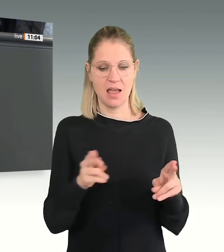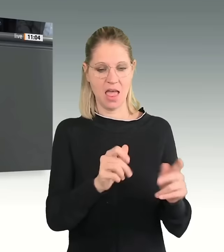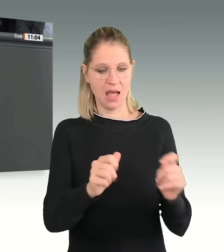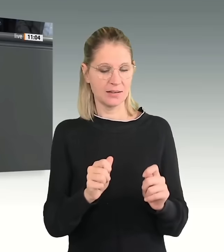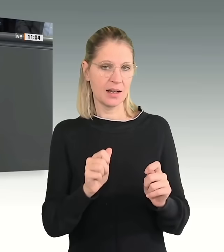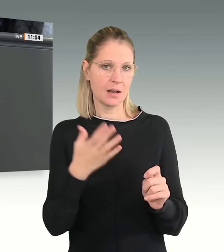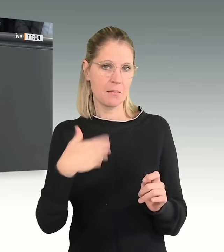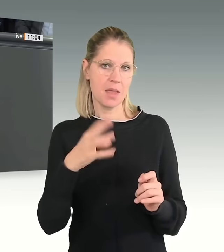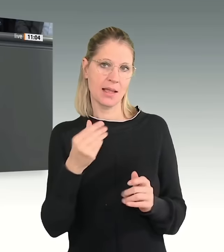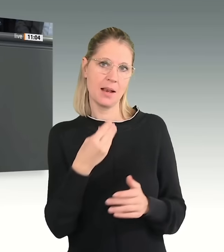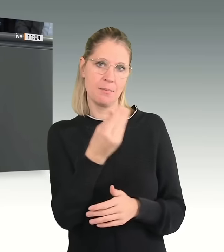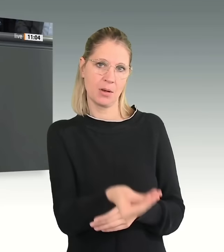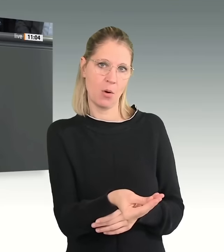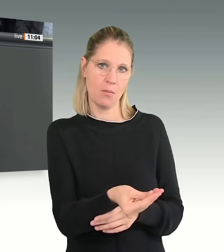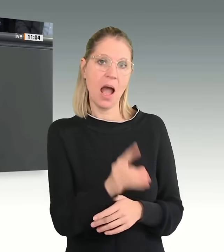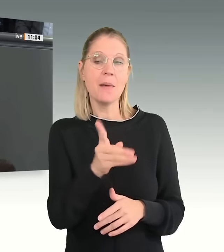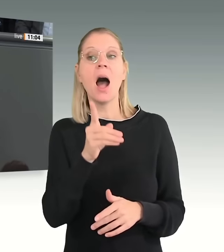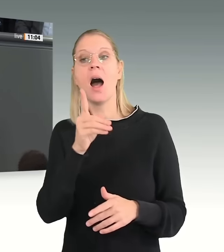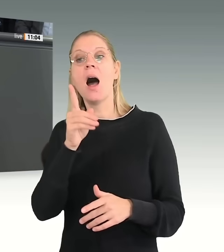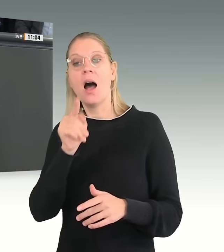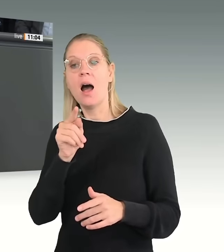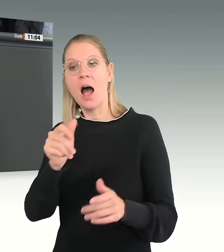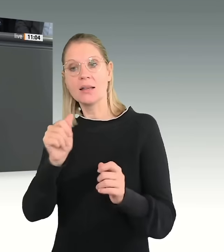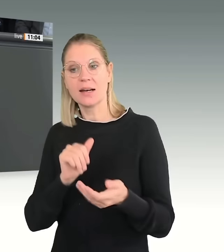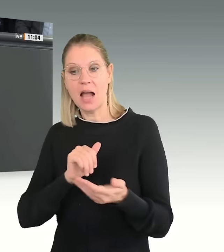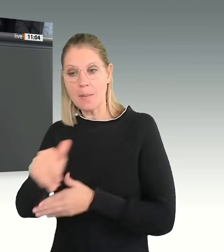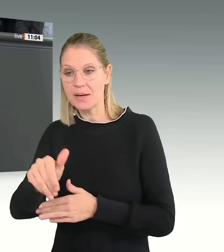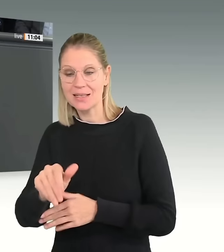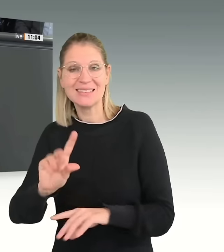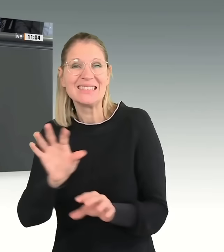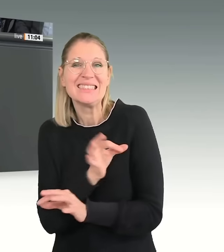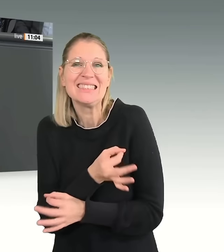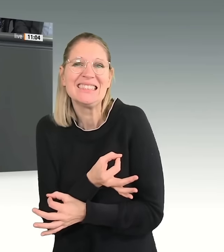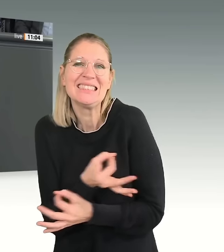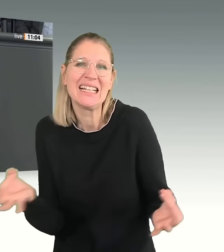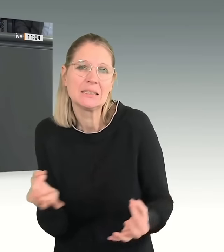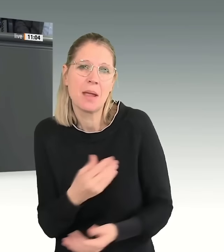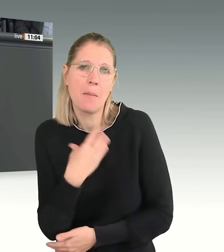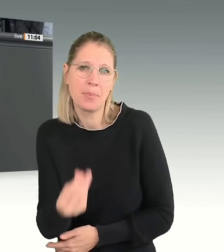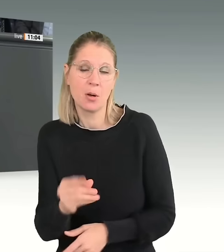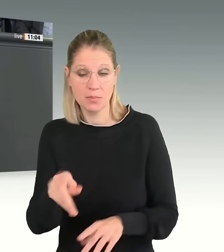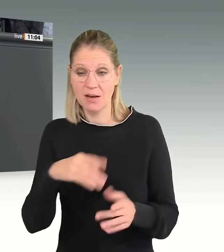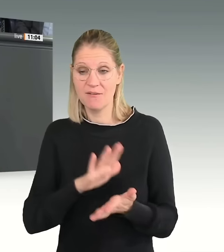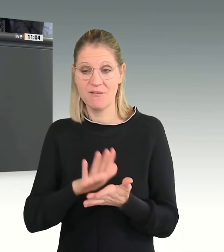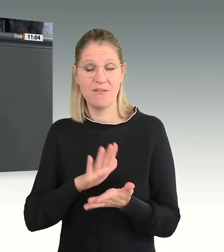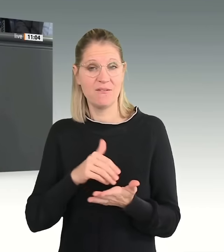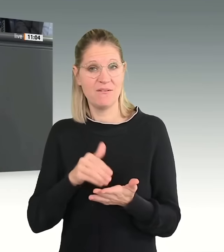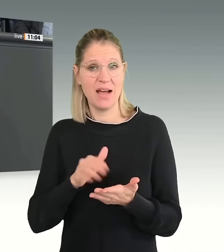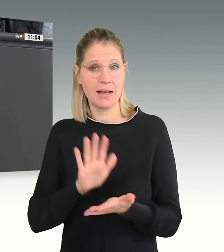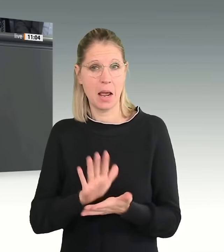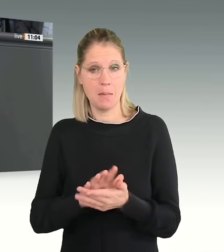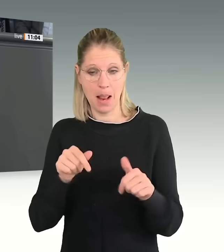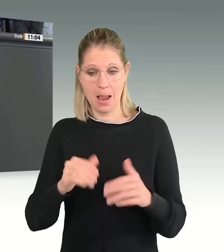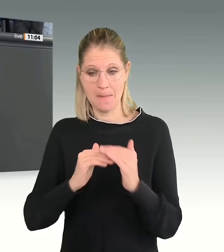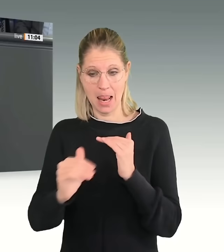abgelehnt ist, bekommen sie gar nichts mehr. Wer sich dann noch im Land aufhält, begeht eine Straftat. Und das machen viele andere EU